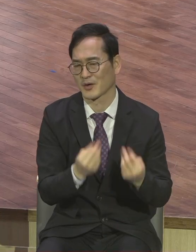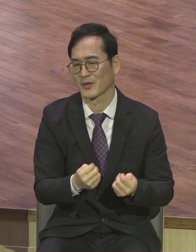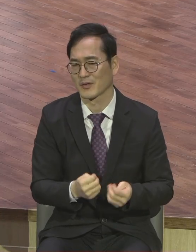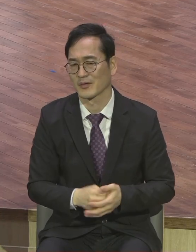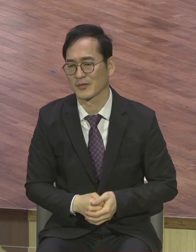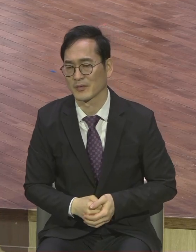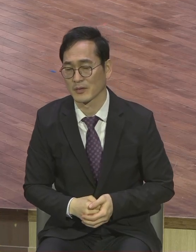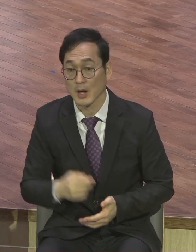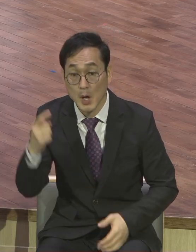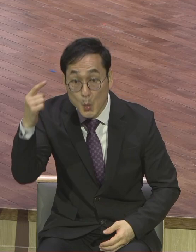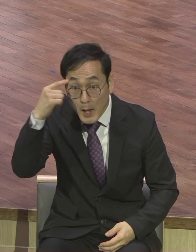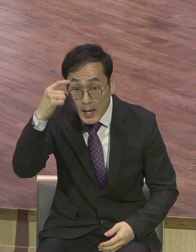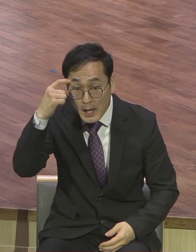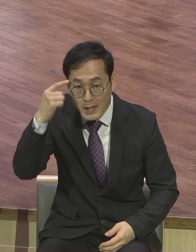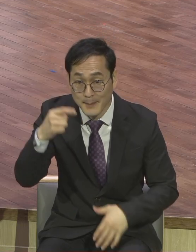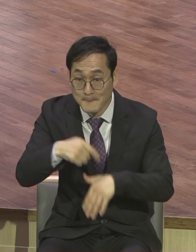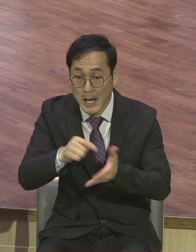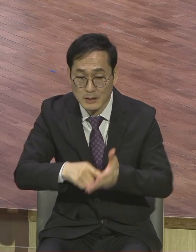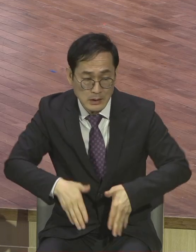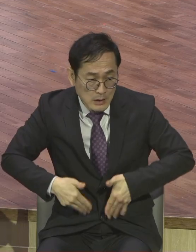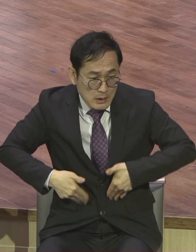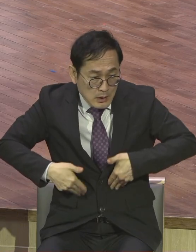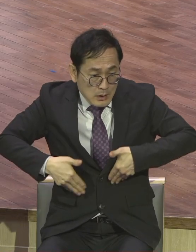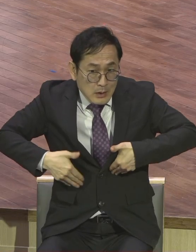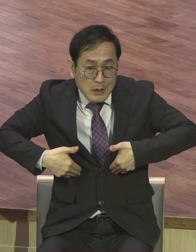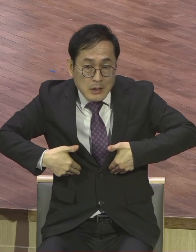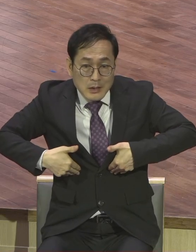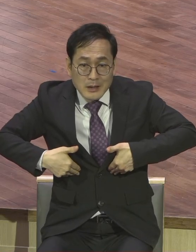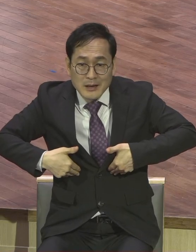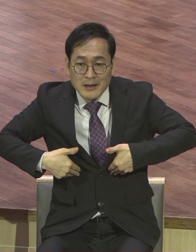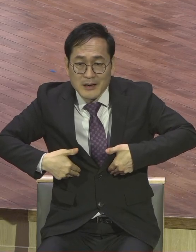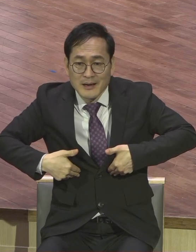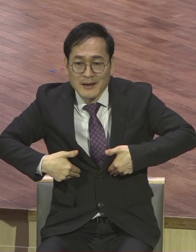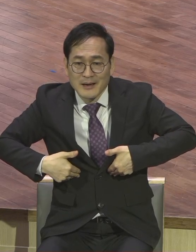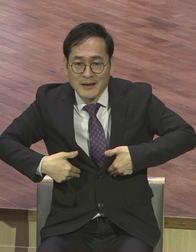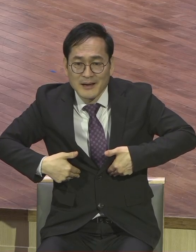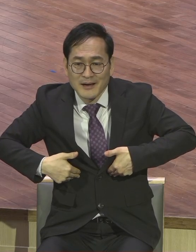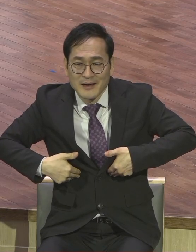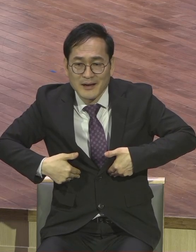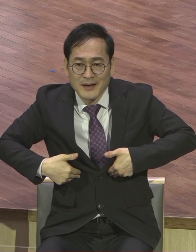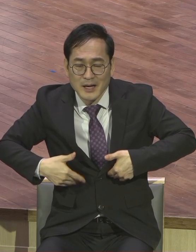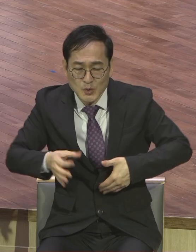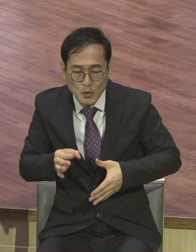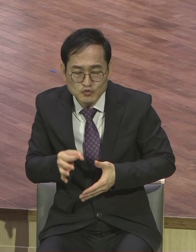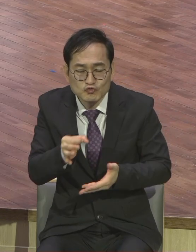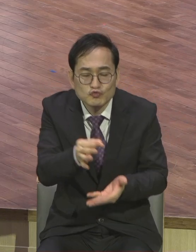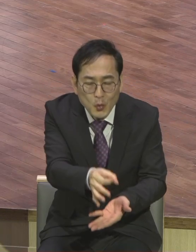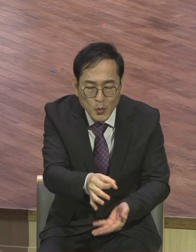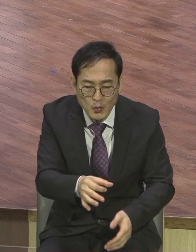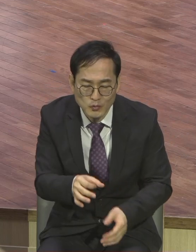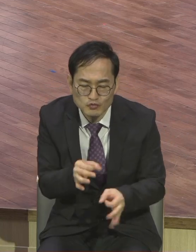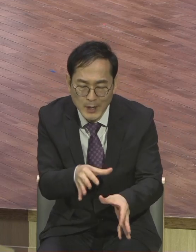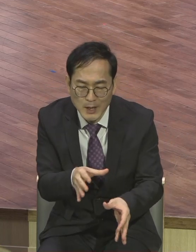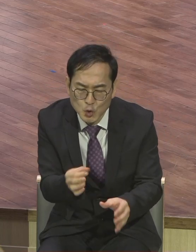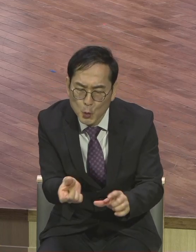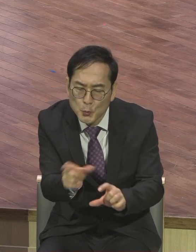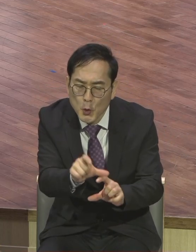너무 조급해가지고 많은 돈이 아니니까 이걸 어떻게 해서 좀 벌어보겠다 할 때